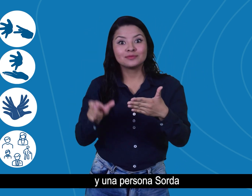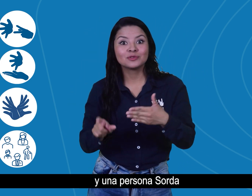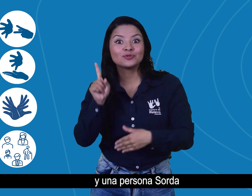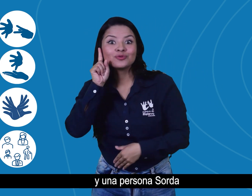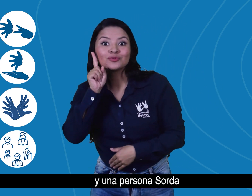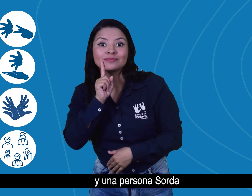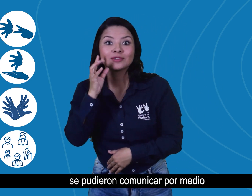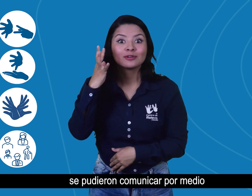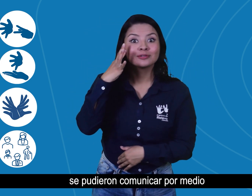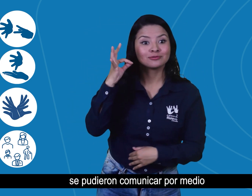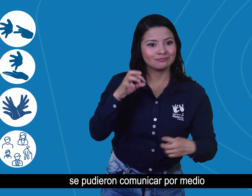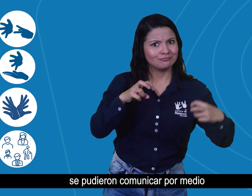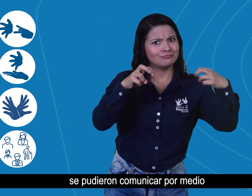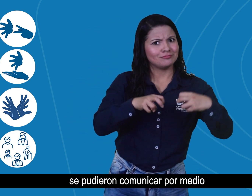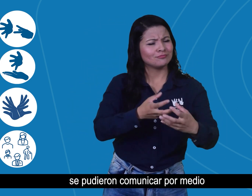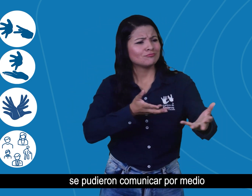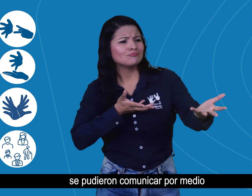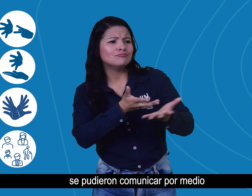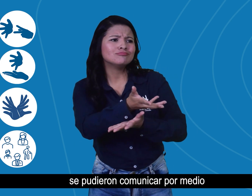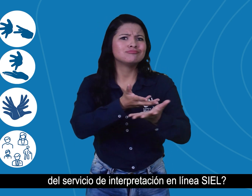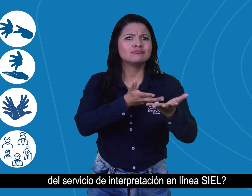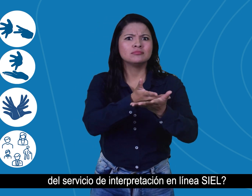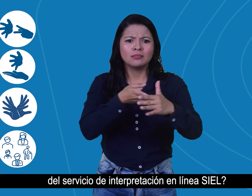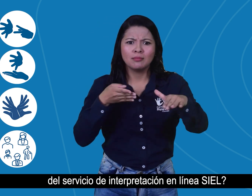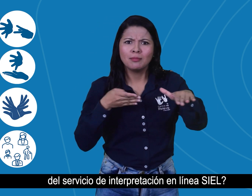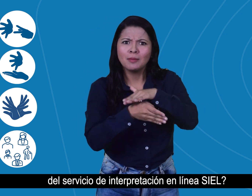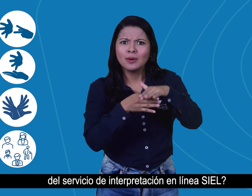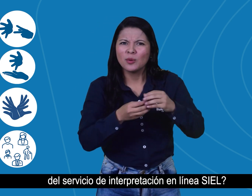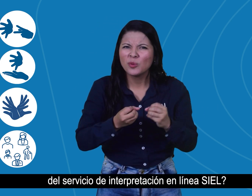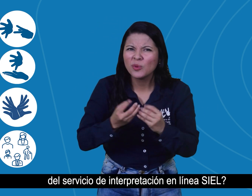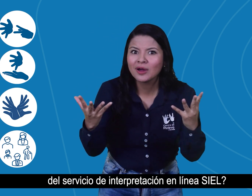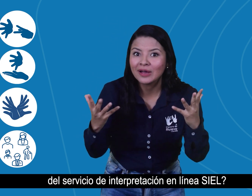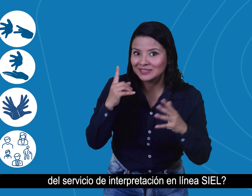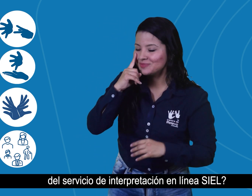persona sorda se pudieron comunicar por medio del servicio de interpretación en línea 100?